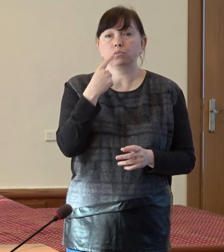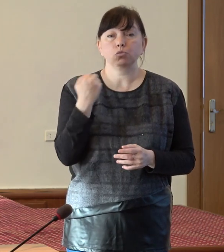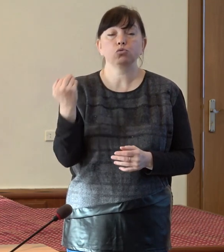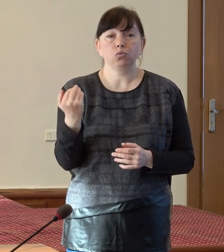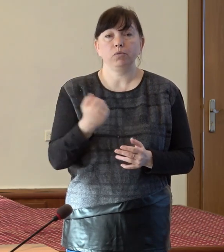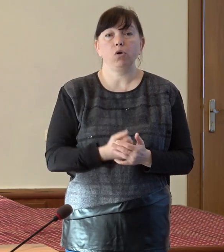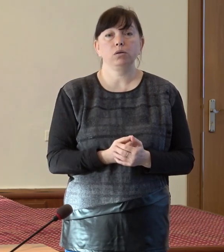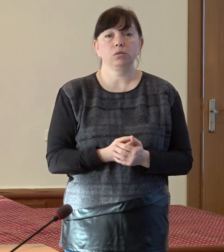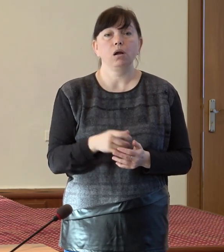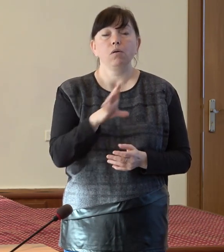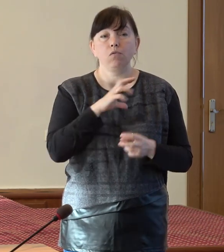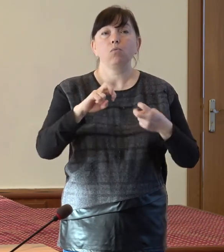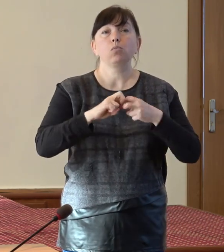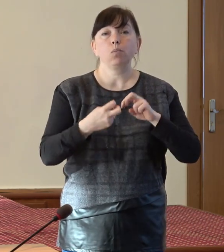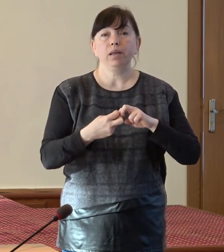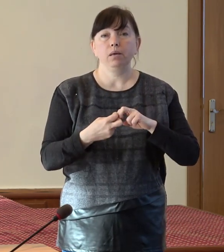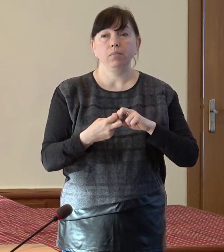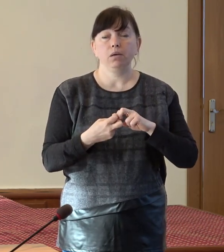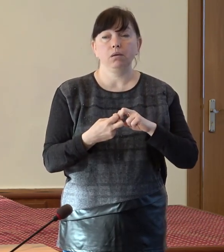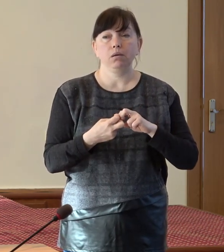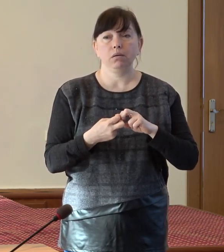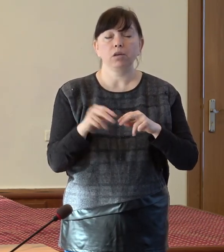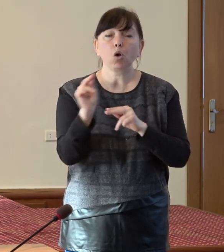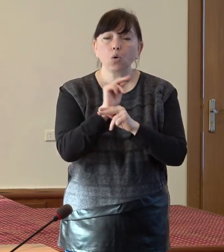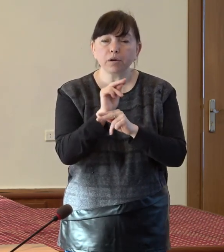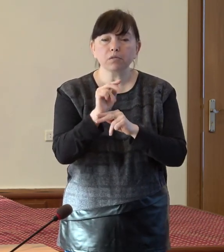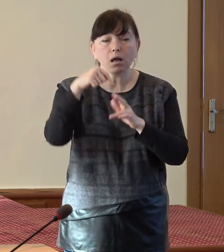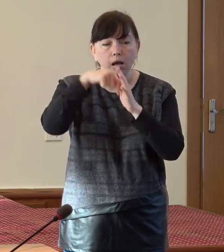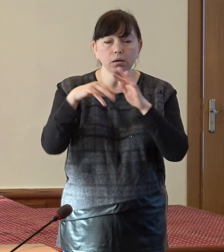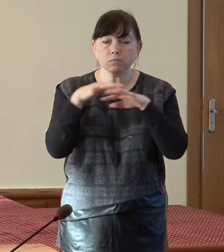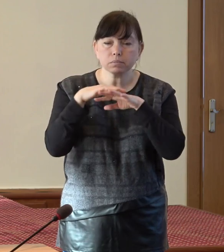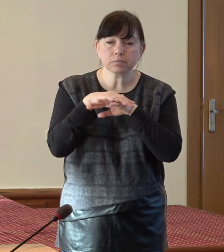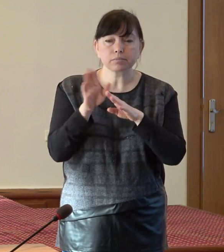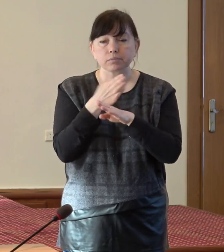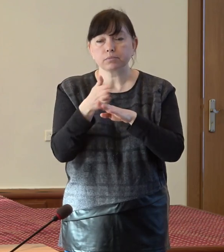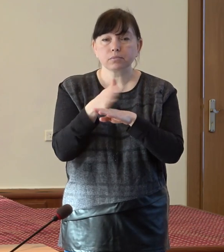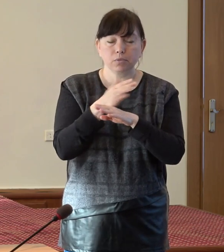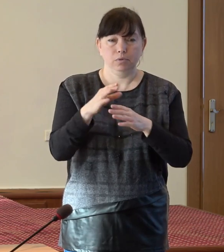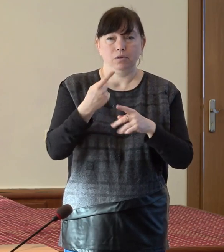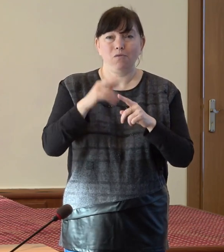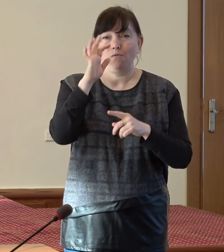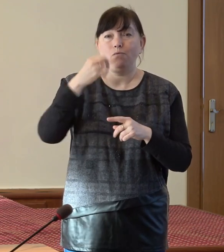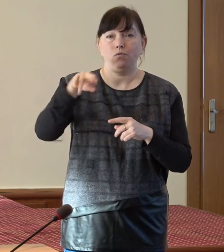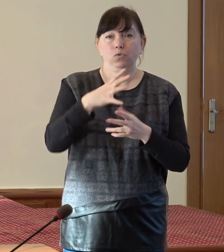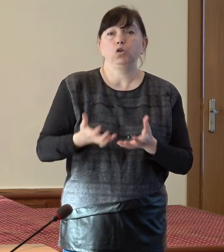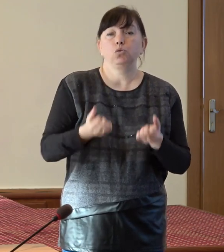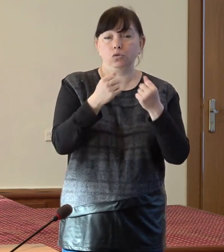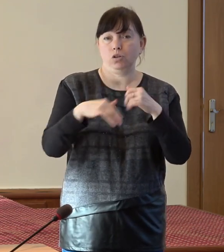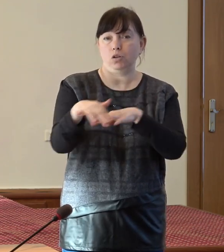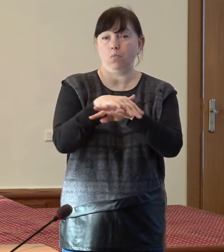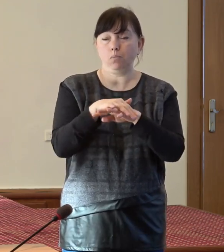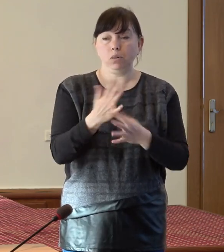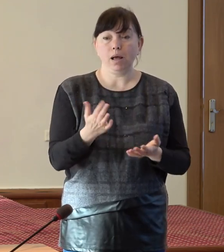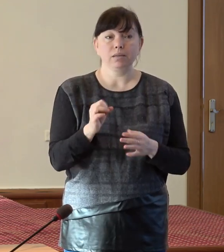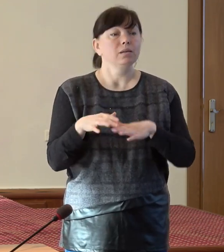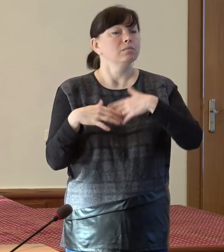dumneavoastră erau probleme de colectare fundului de susținere socială a populației. Pe de altă parte